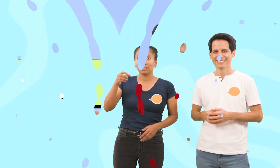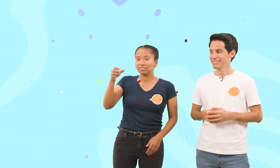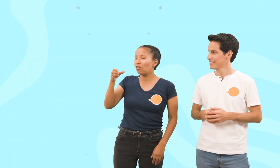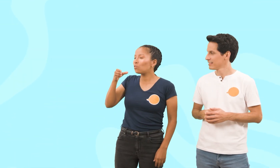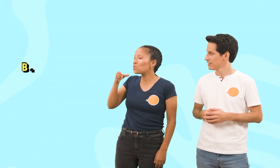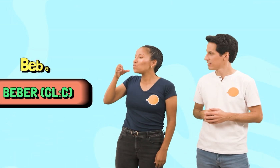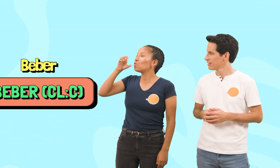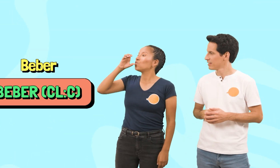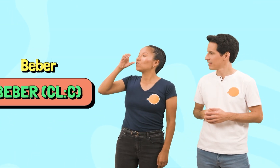Beber